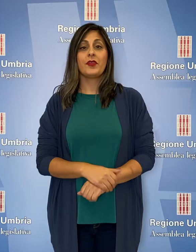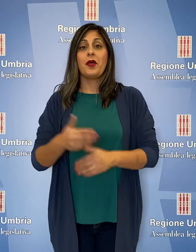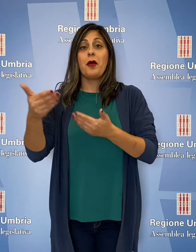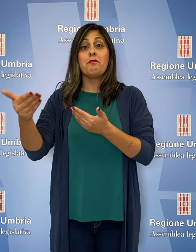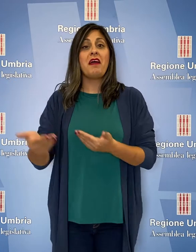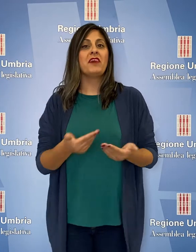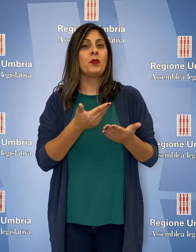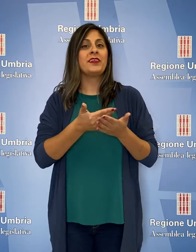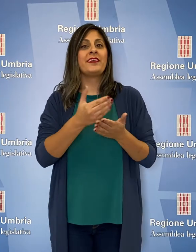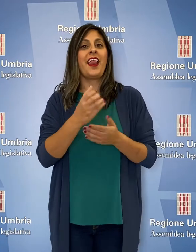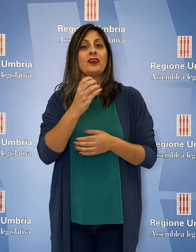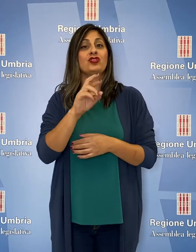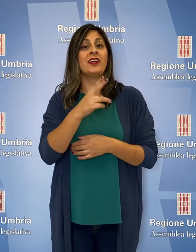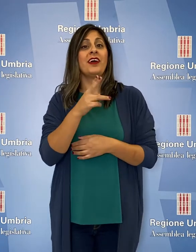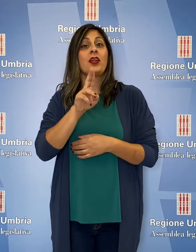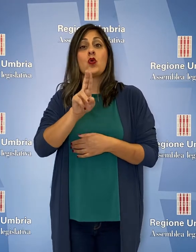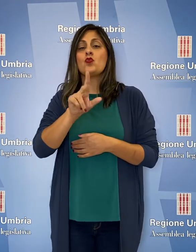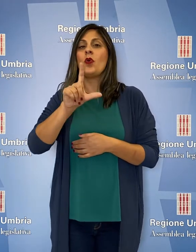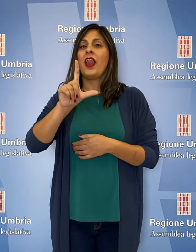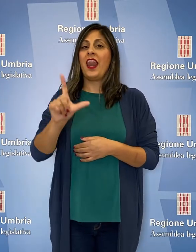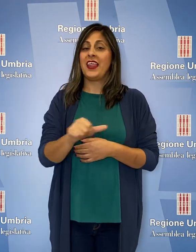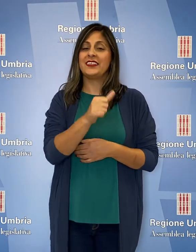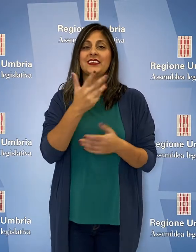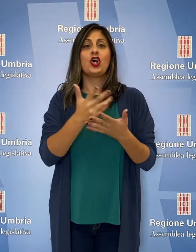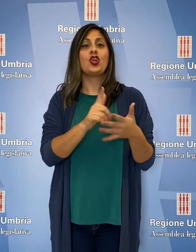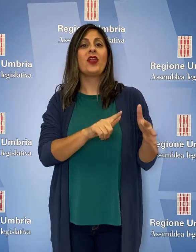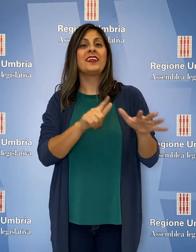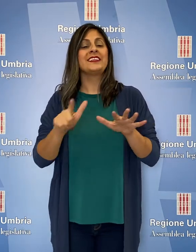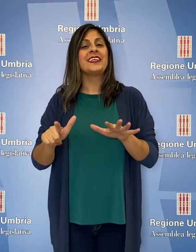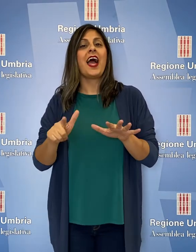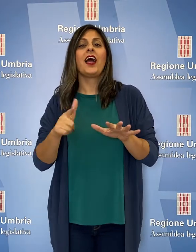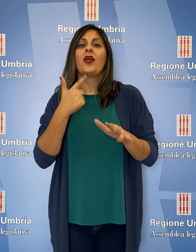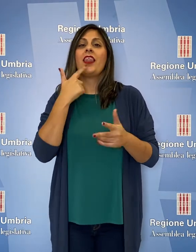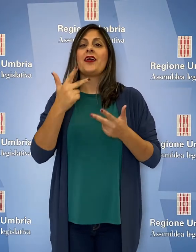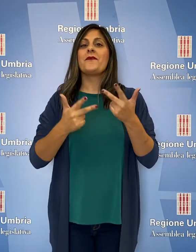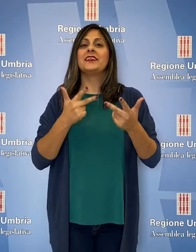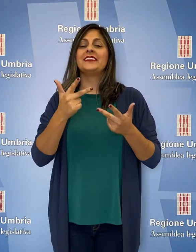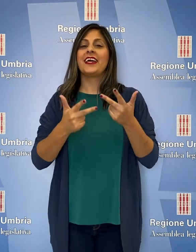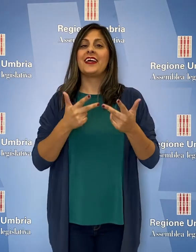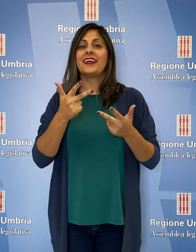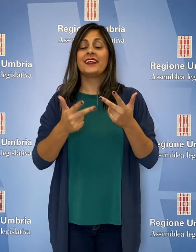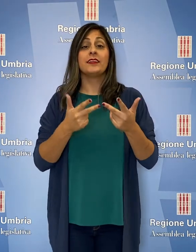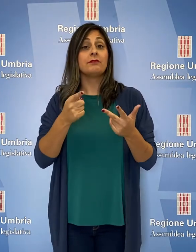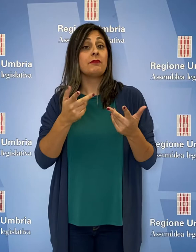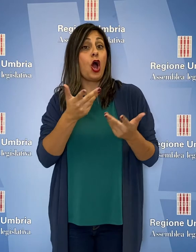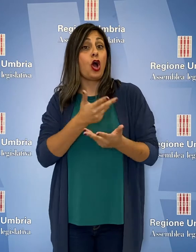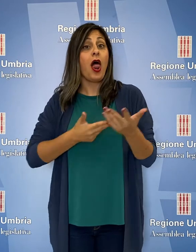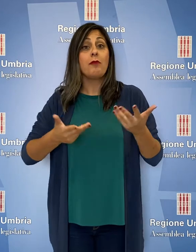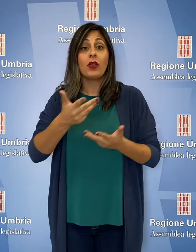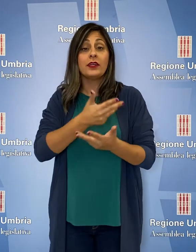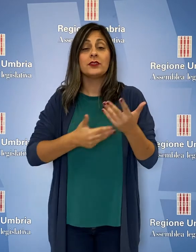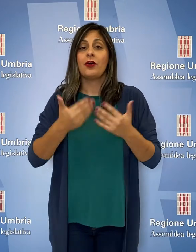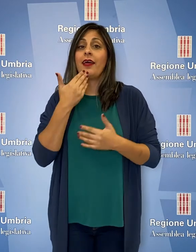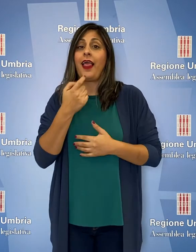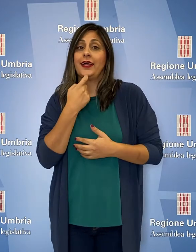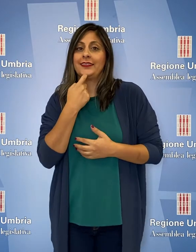Benvenuti a TeleCRU LIS, il notiziario nella lingua dei segni, frutto della collaborazione tra l'Assemblea